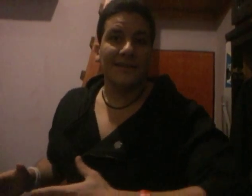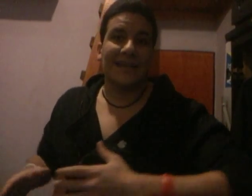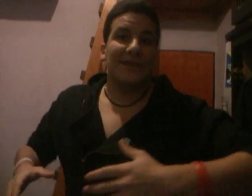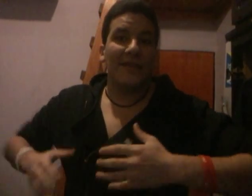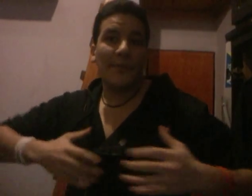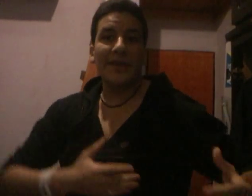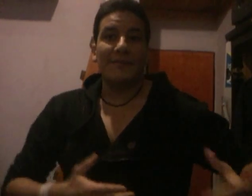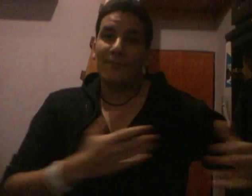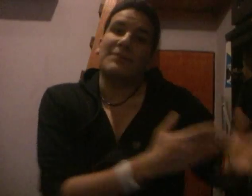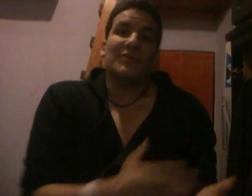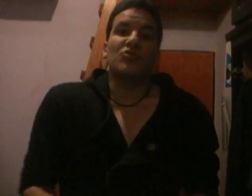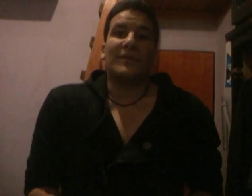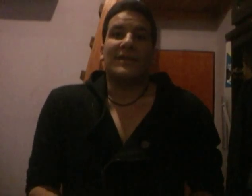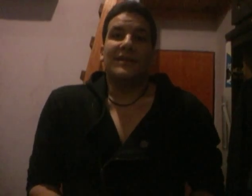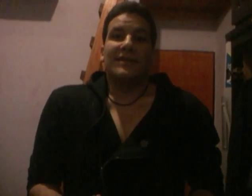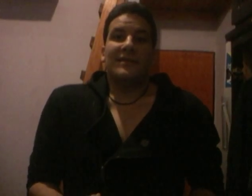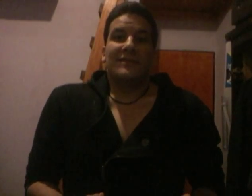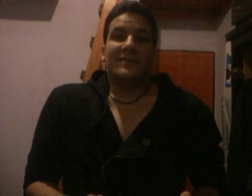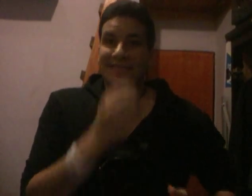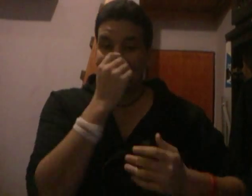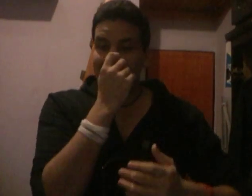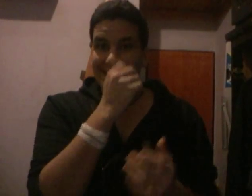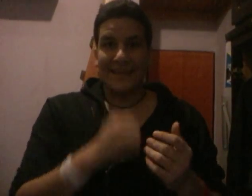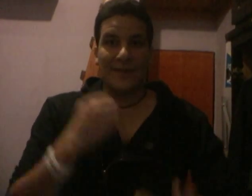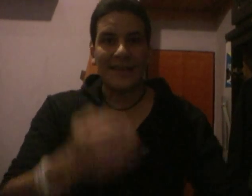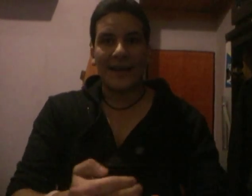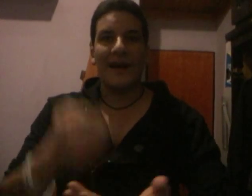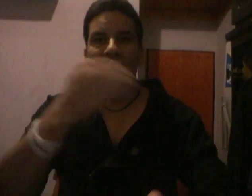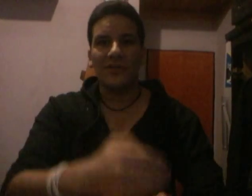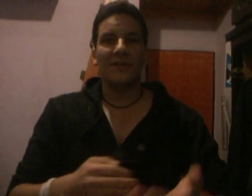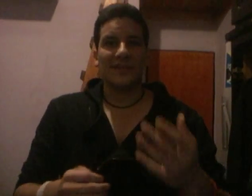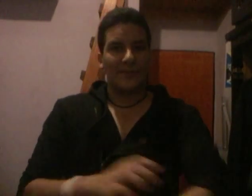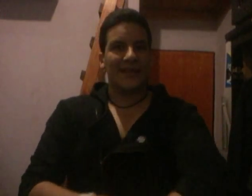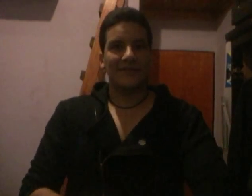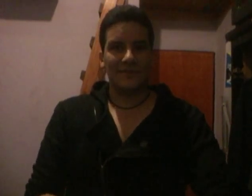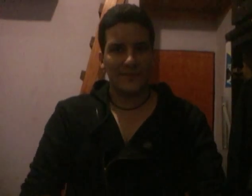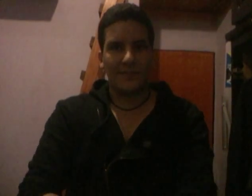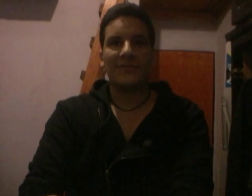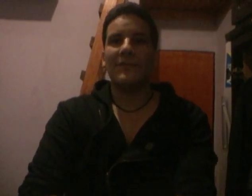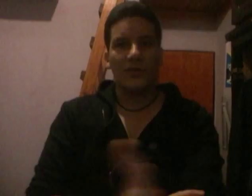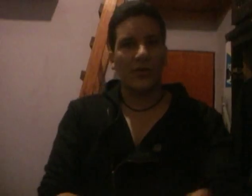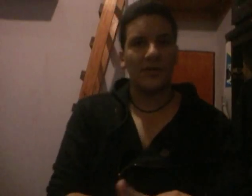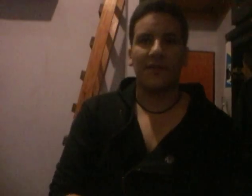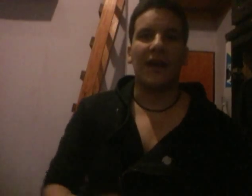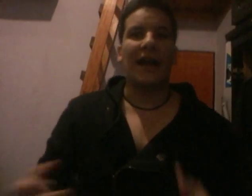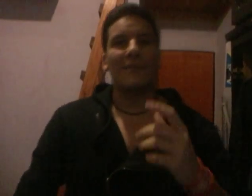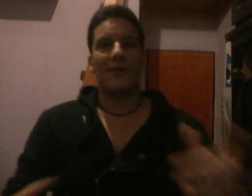sacamela después de Batman vs. Superman. Y ya tenés, eh, vas a armar, tenés, ponele, lo paso el amigo, decís, ah, ¿te